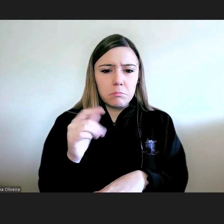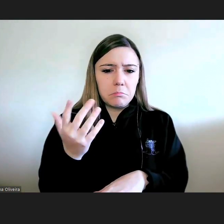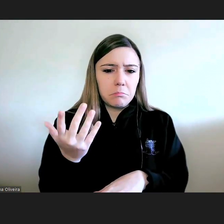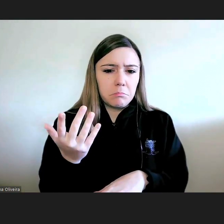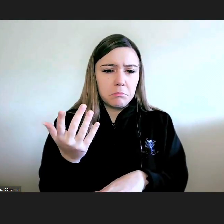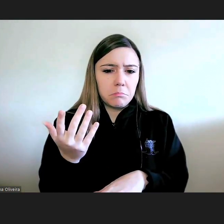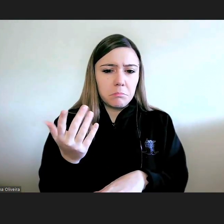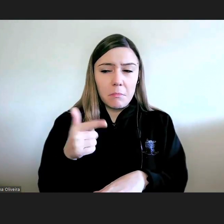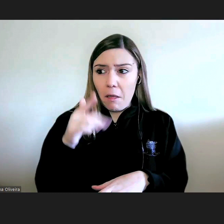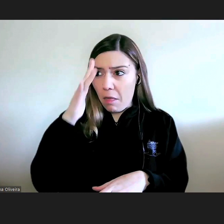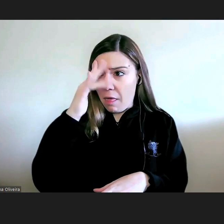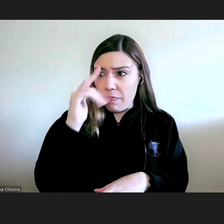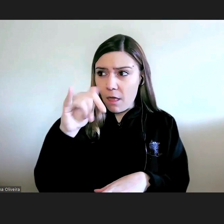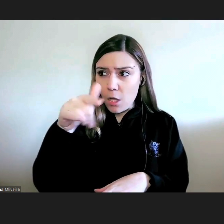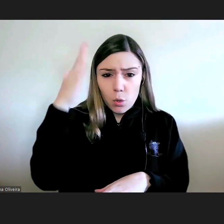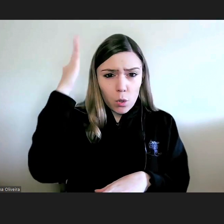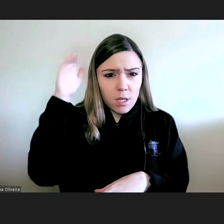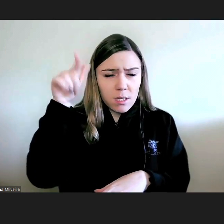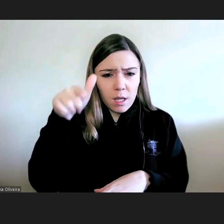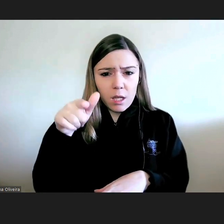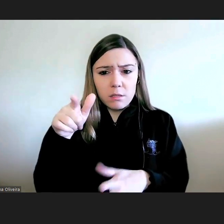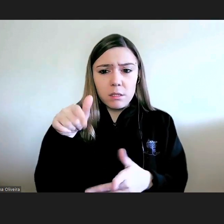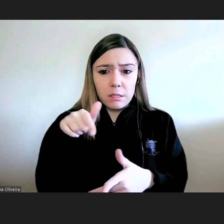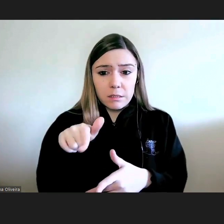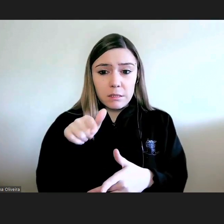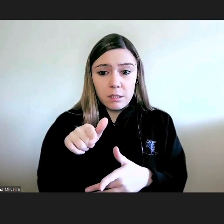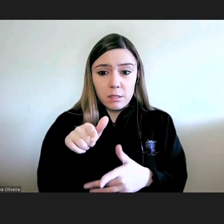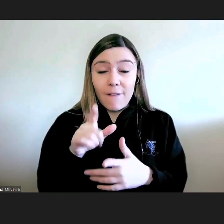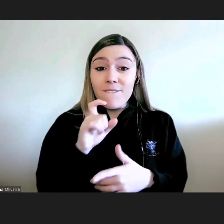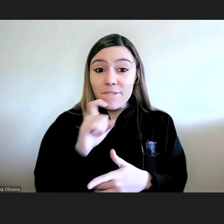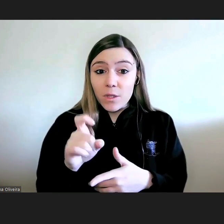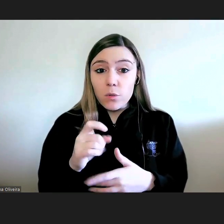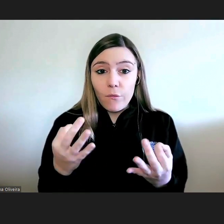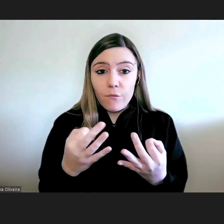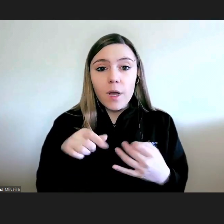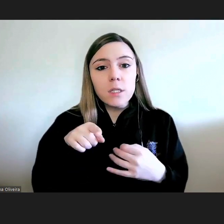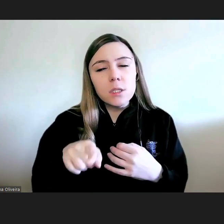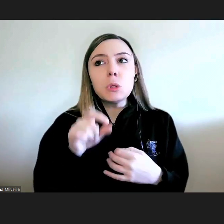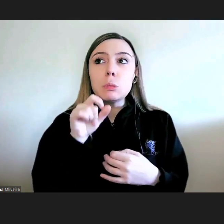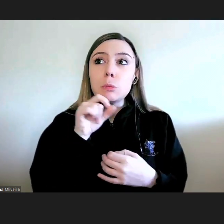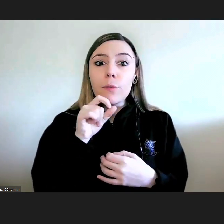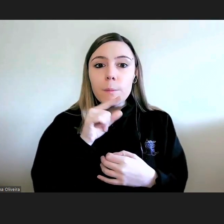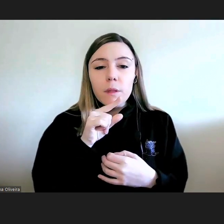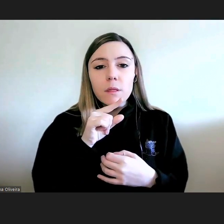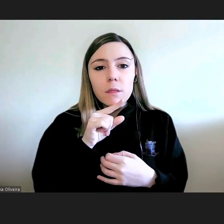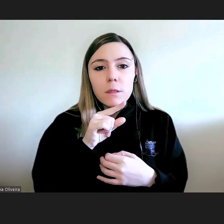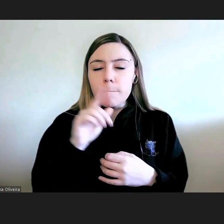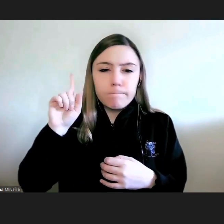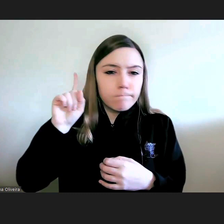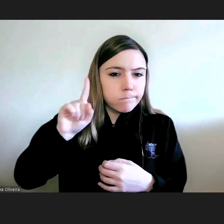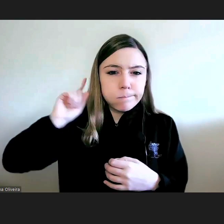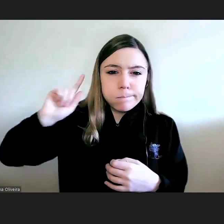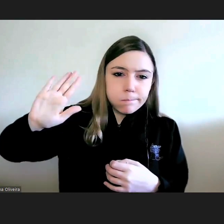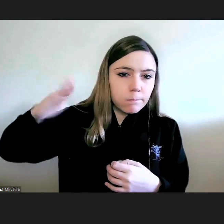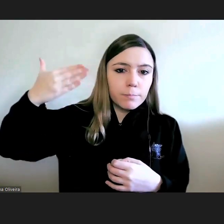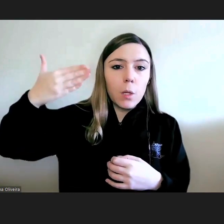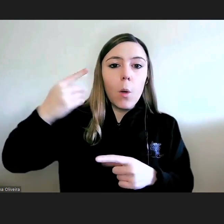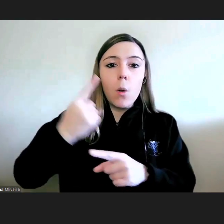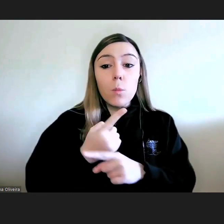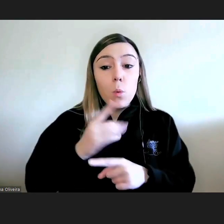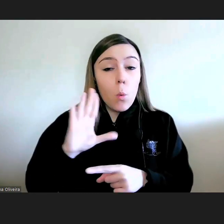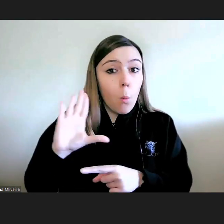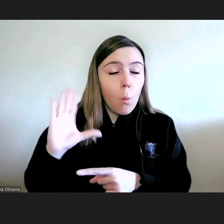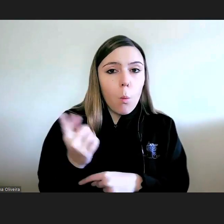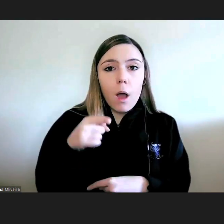essa noção essa consciência essa alerta esse sobreaviso é talvez o ponto fulcral porque a partir do momento em que isso